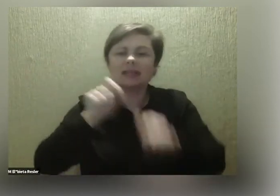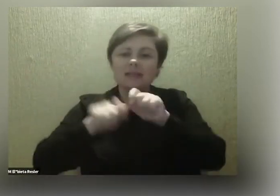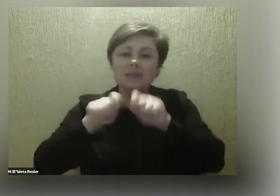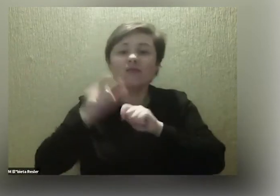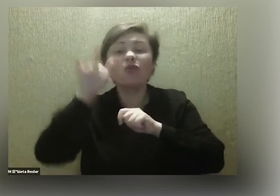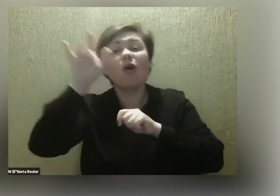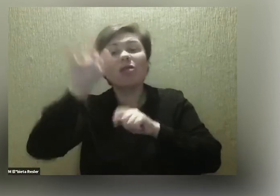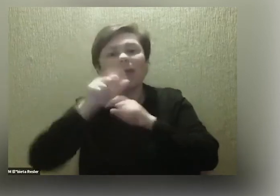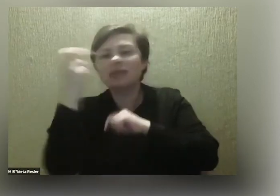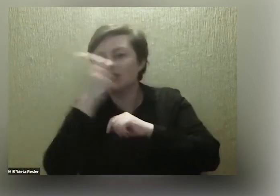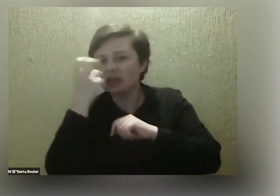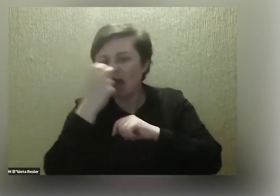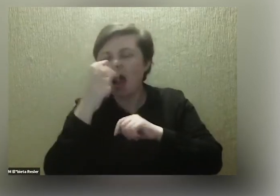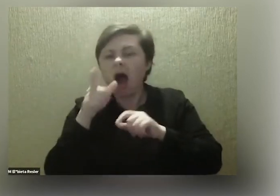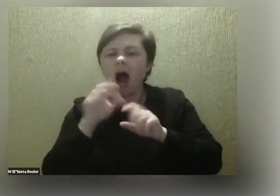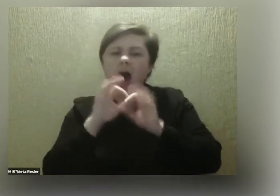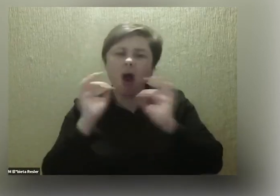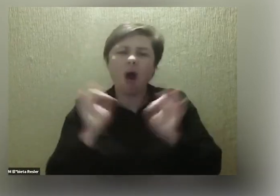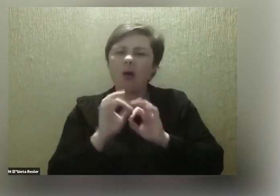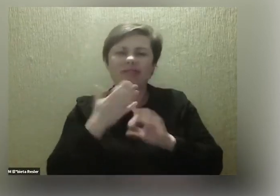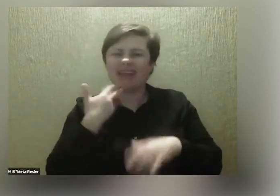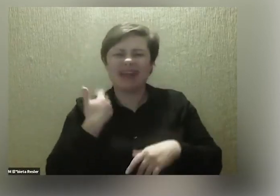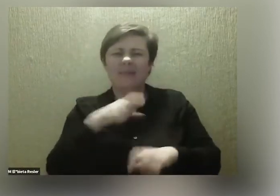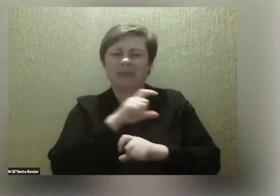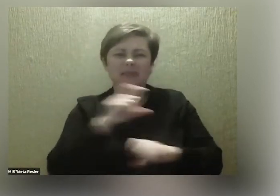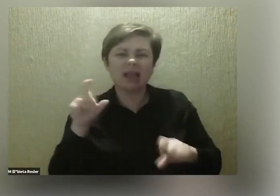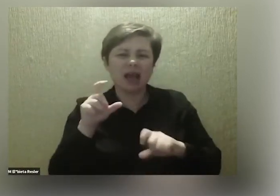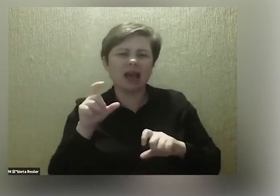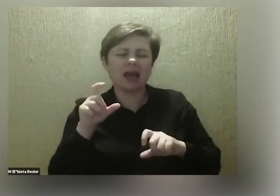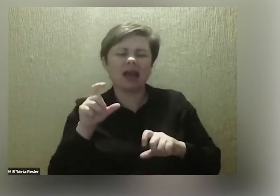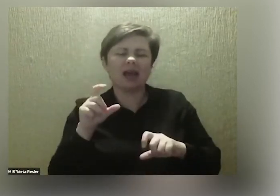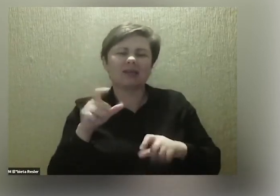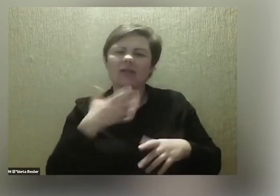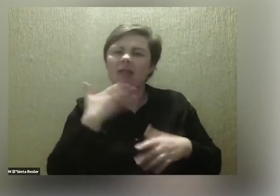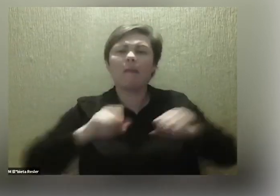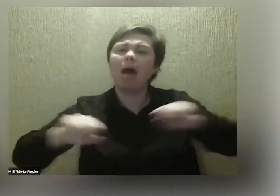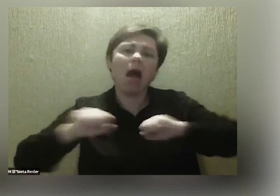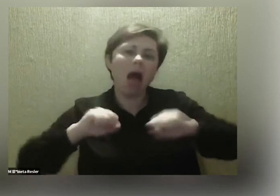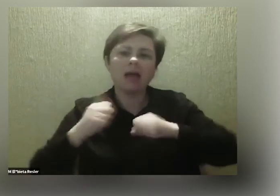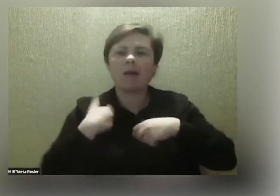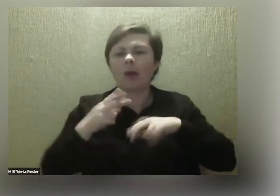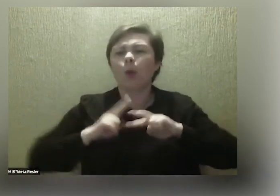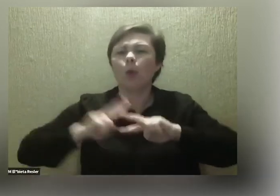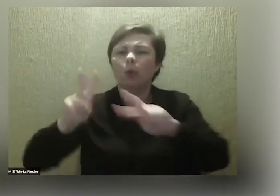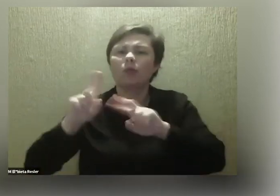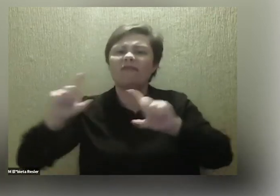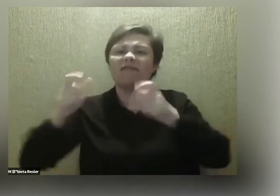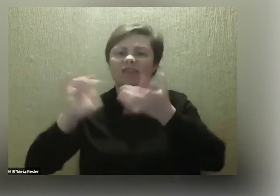ciekawego się dzieje, ale na ogół jest tak, że rzeczywiście nie mam za bardzo czasu ani energii, żeby w tym uczestniczyć niestety.